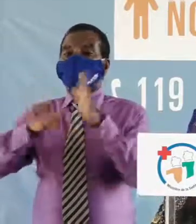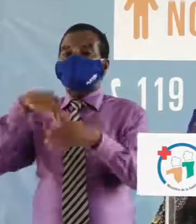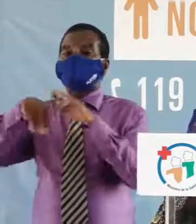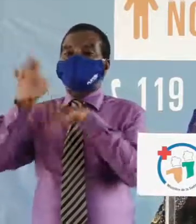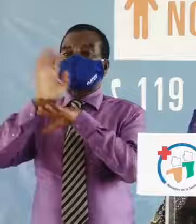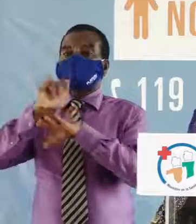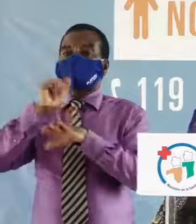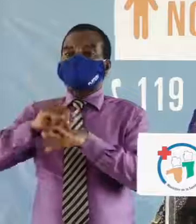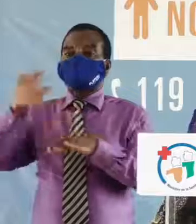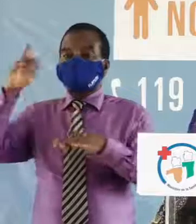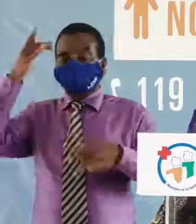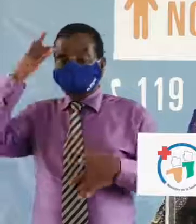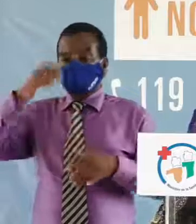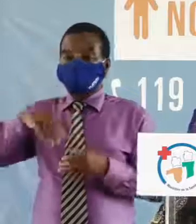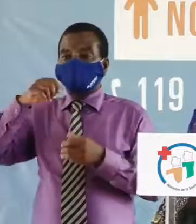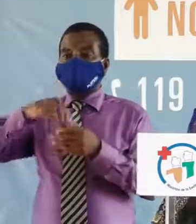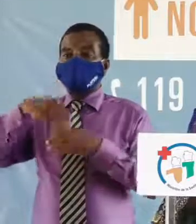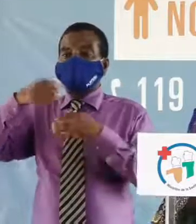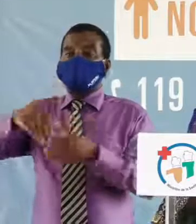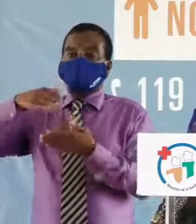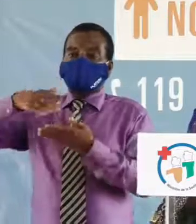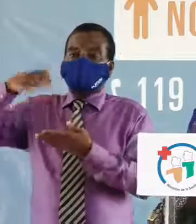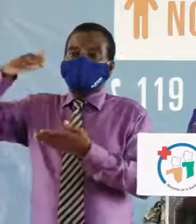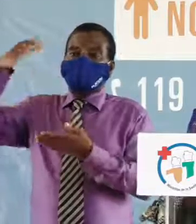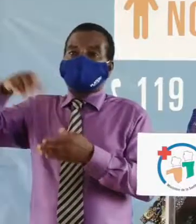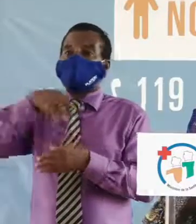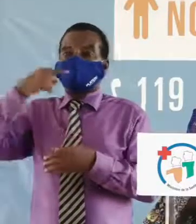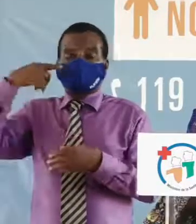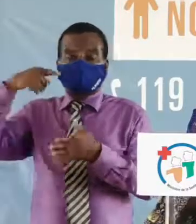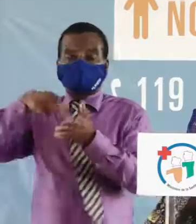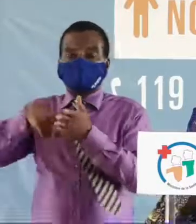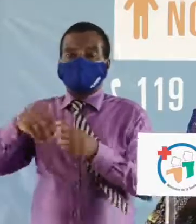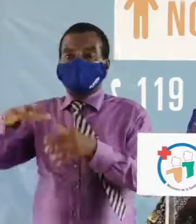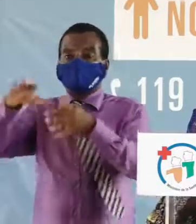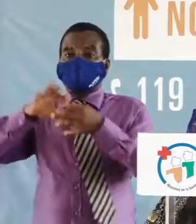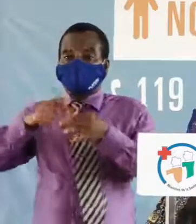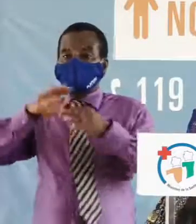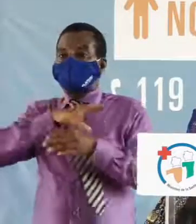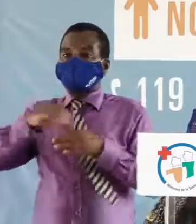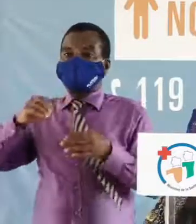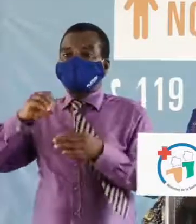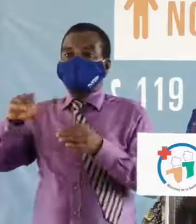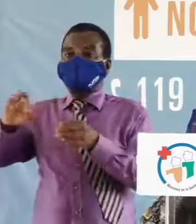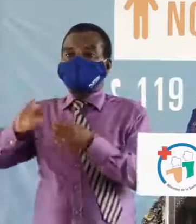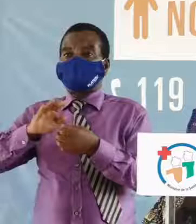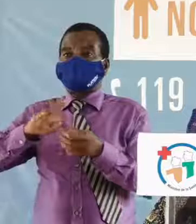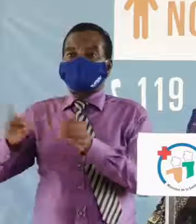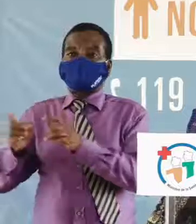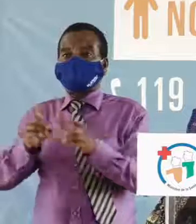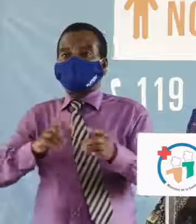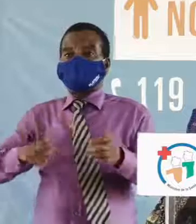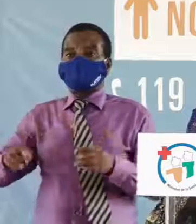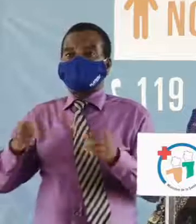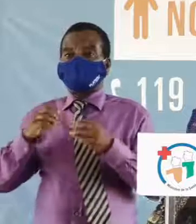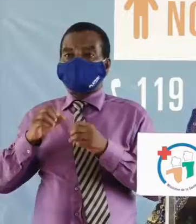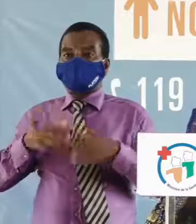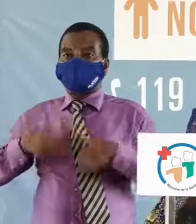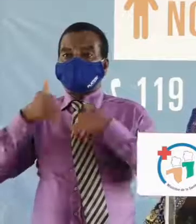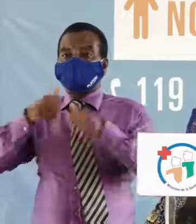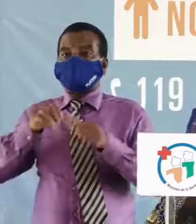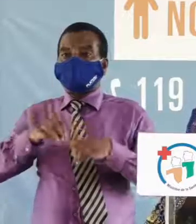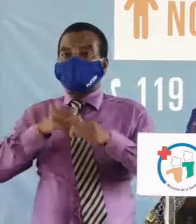'Ivoire de la pandémie continue de s'alourdir et l'on constate une appropriation insuffisante des mesures sécuritaires et sanitaires en vigueur.